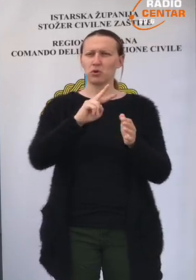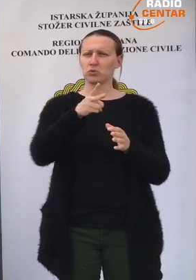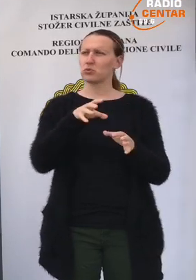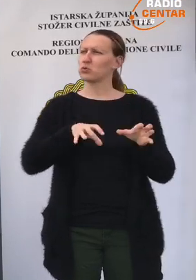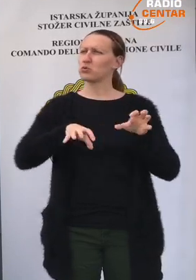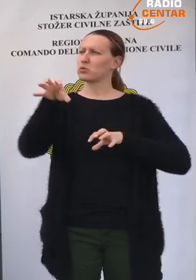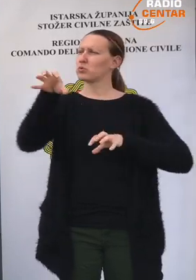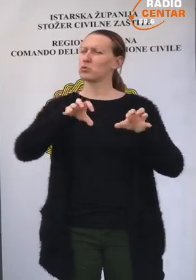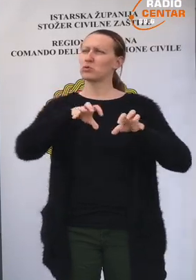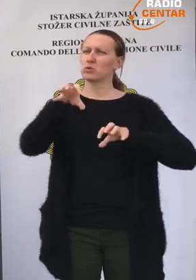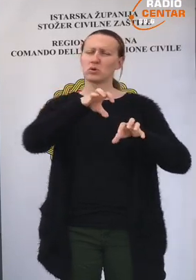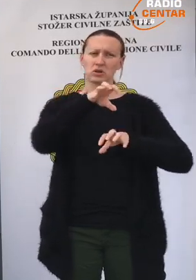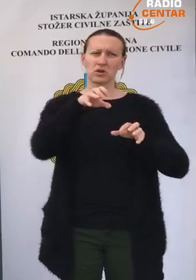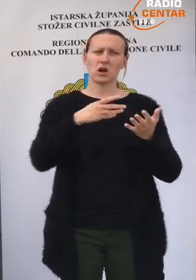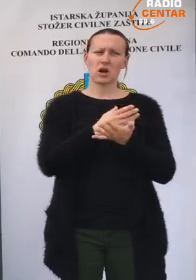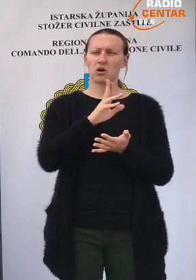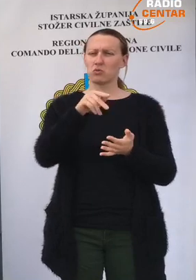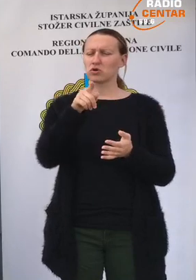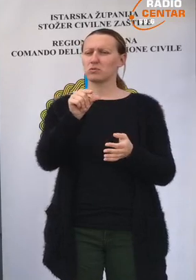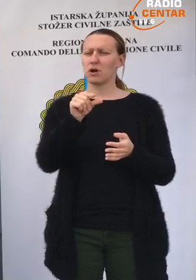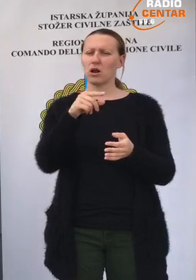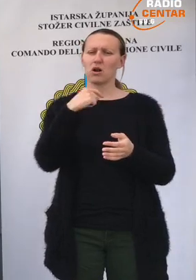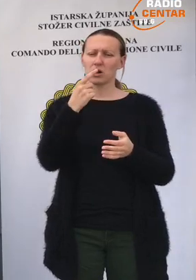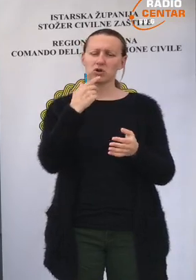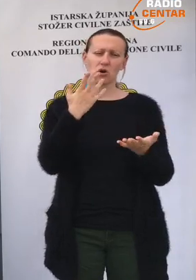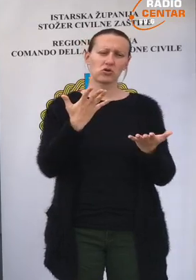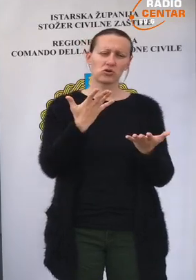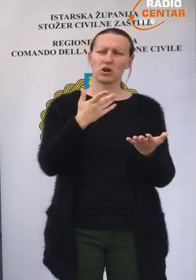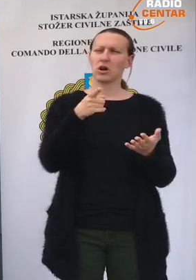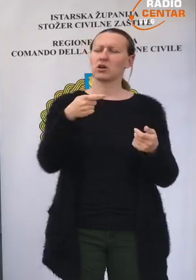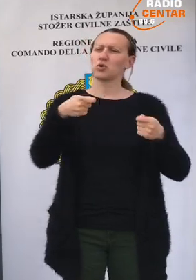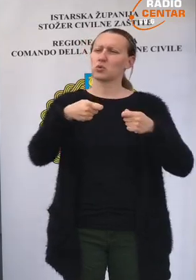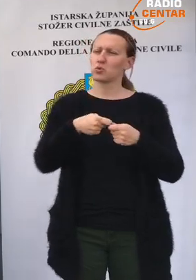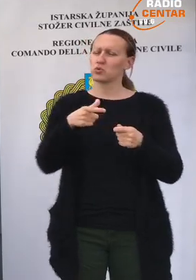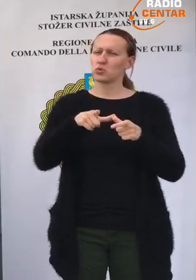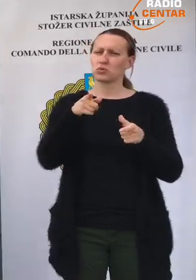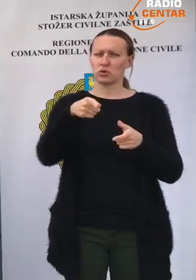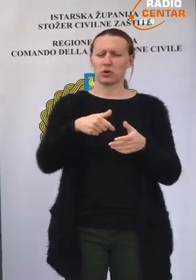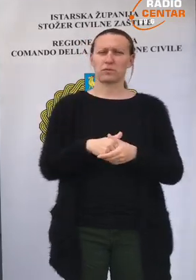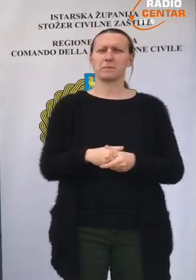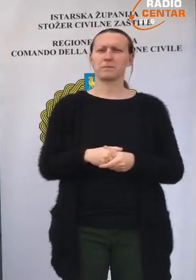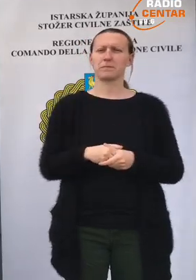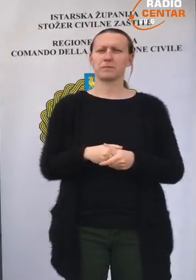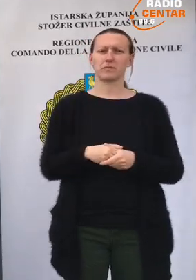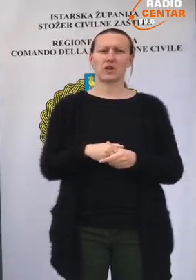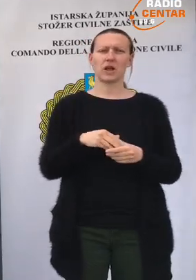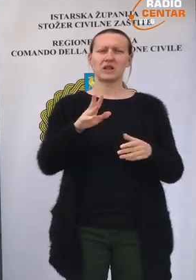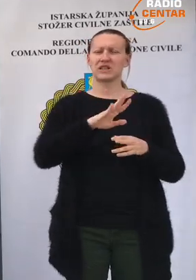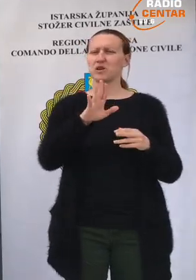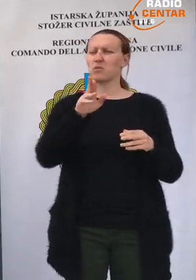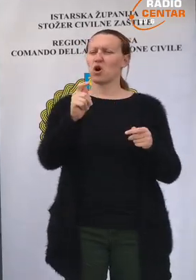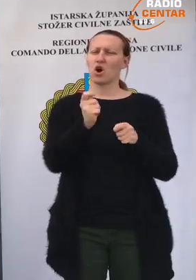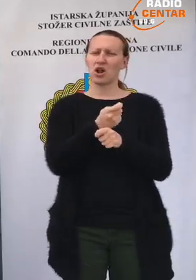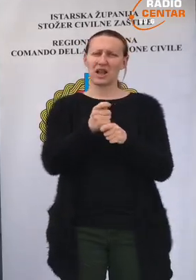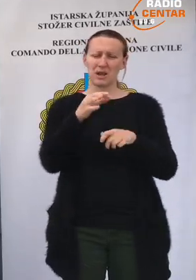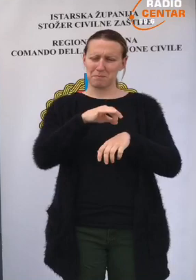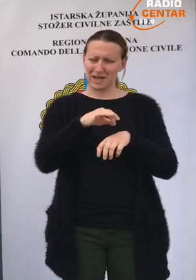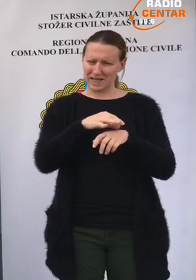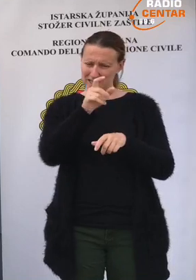druge šrajeve, pa ako nam možete reći koje službe su uključene u to, da se odnose samo na